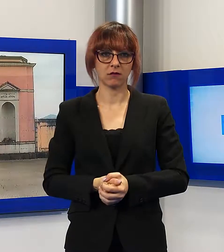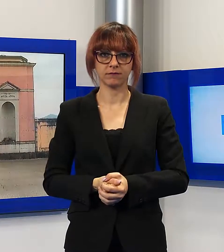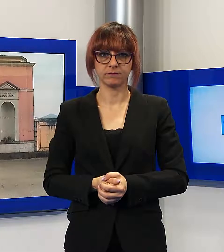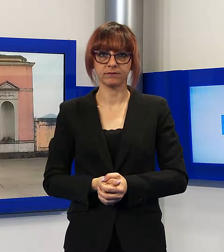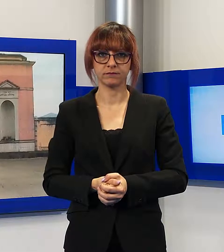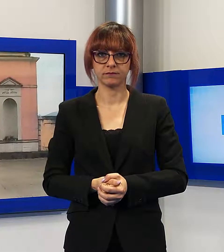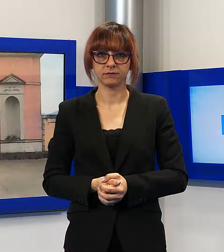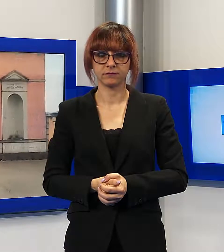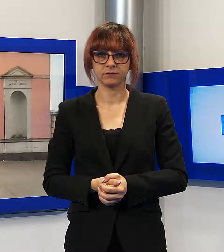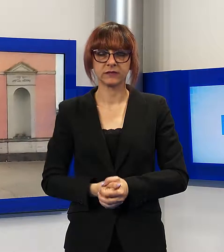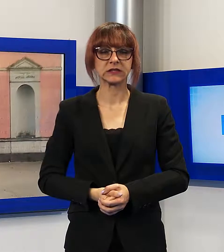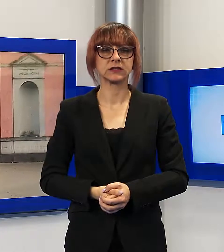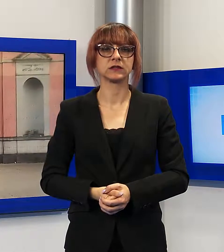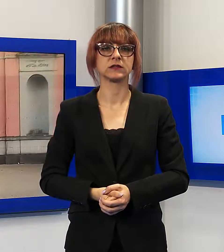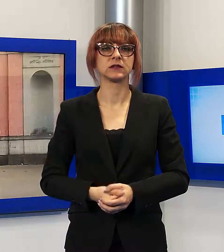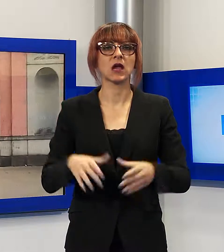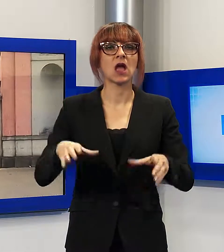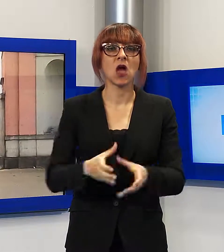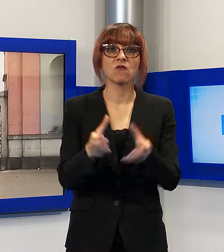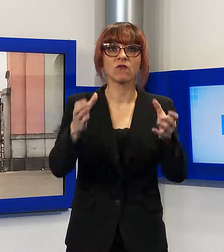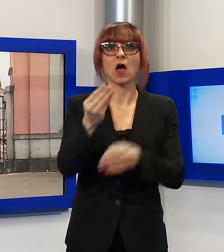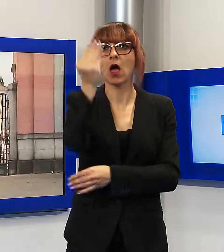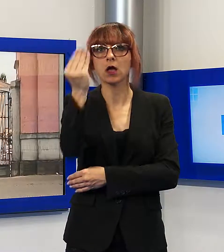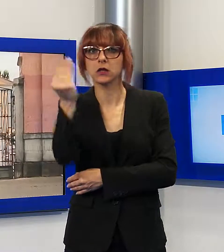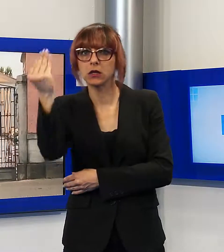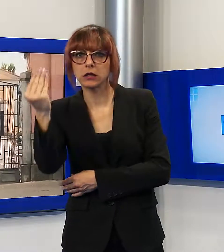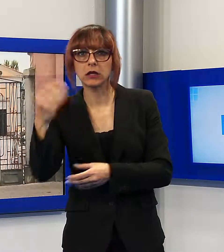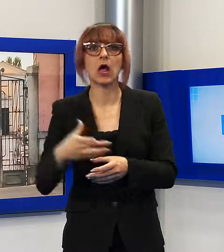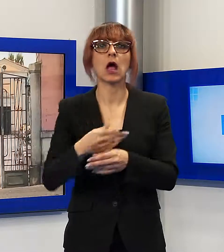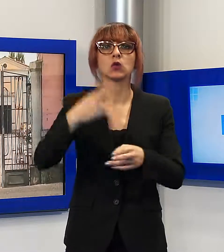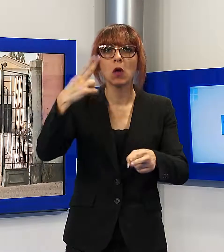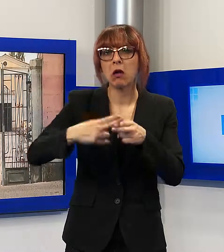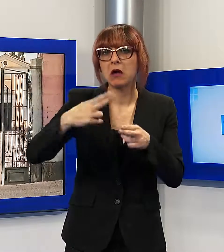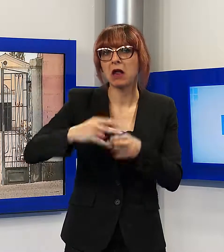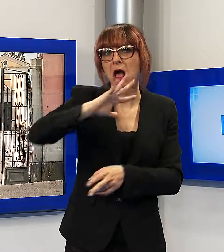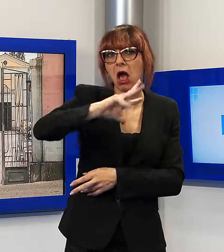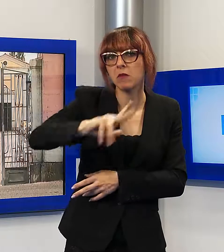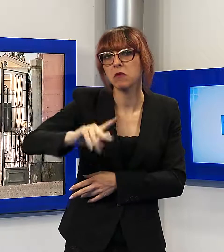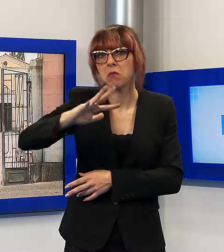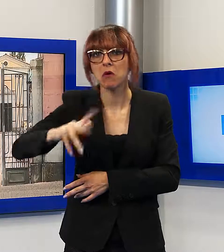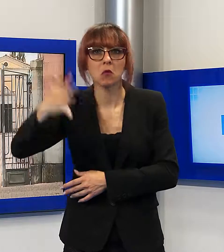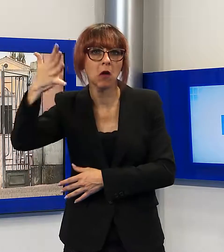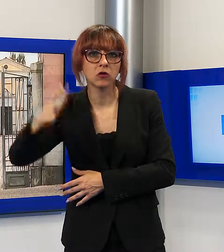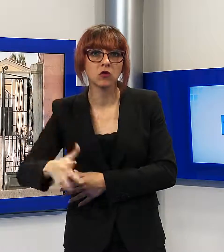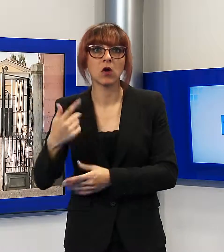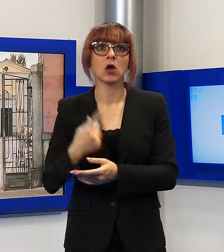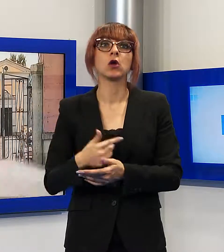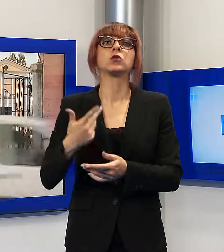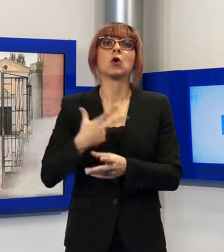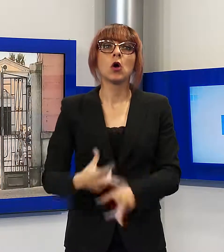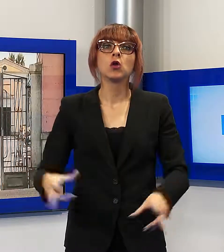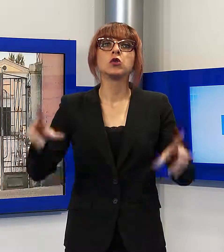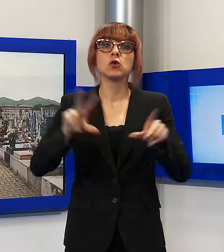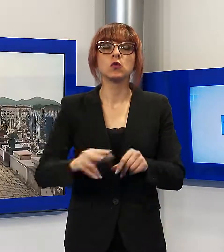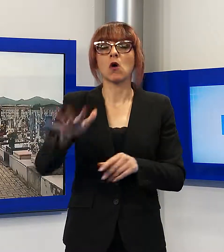ripetuti furti di rame, addirittura di vasi e statue, il cimitero di Capanno ritorna ad essere protagonista di una vicenda legata al degrado,